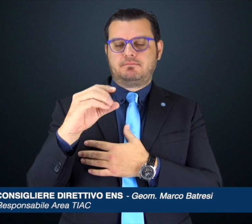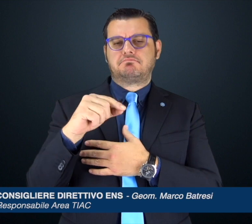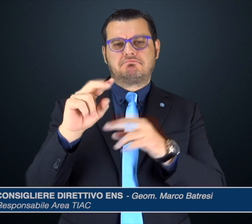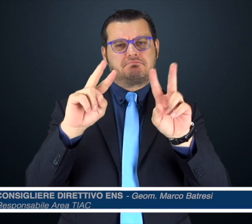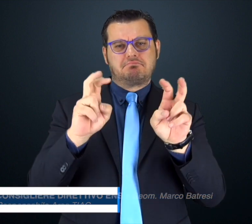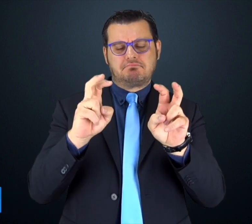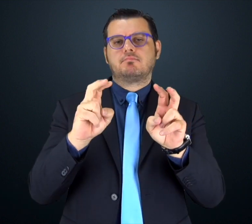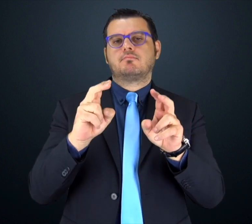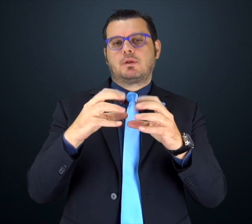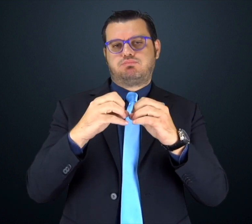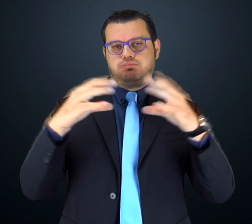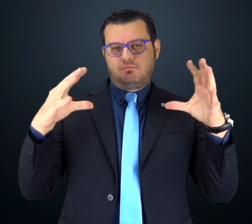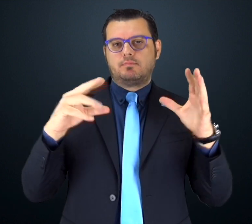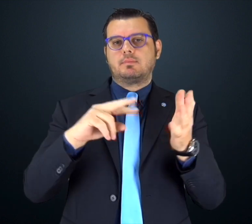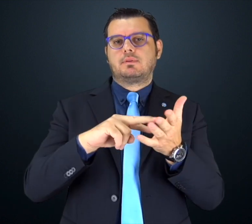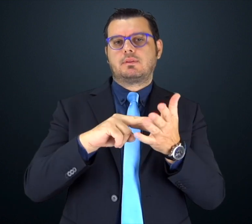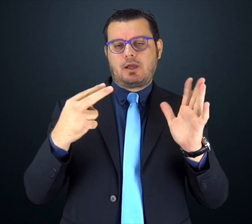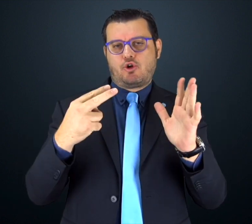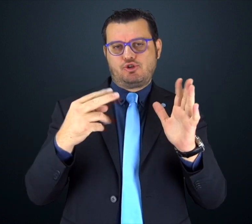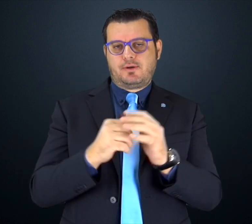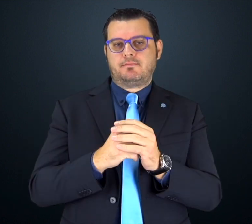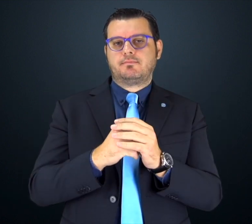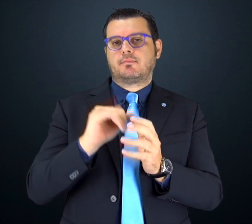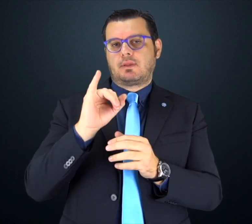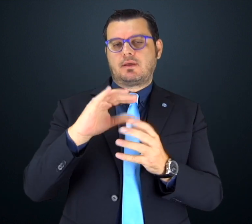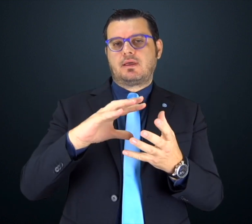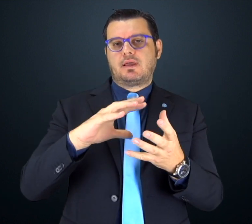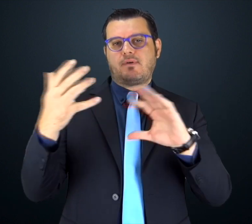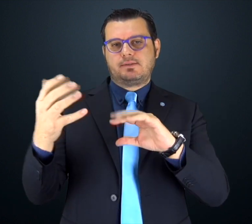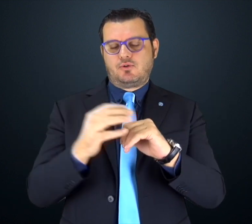per Tecnologie, Innovazione, Accessibilità e Comunicazione,